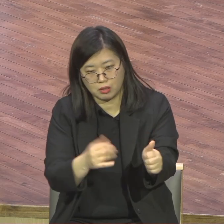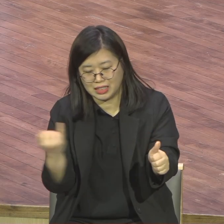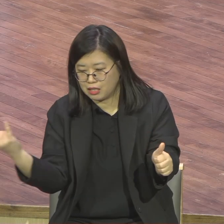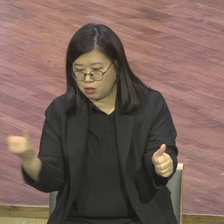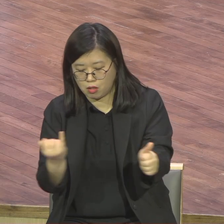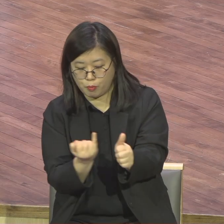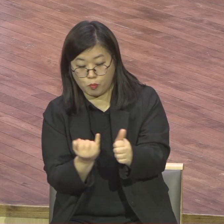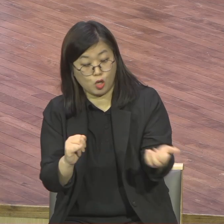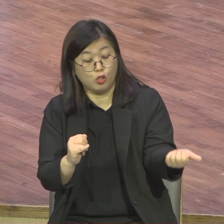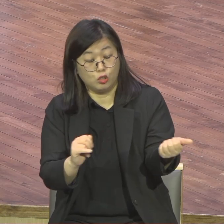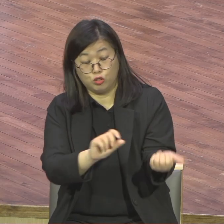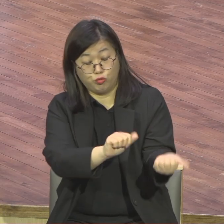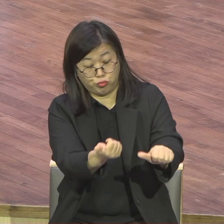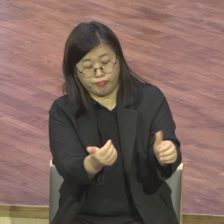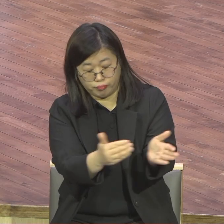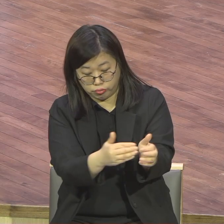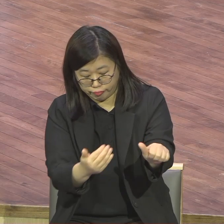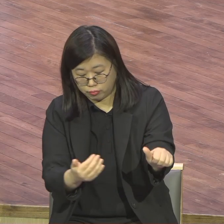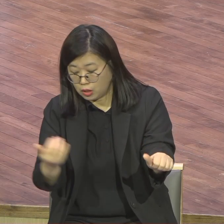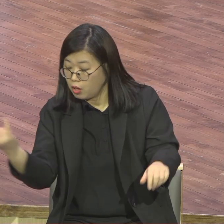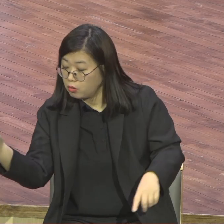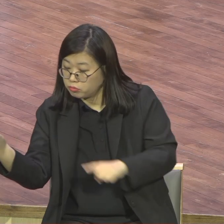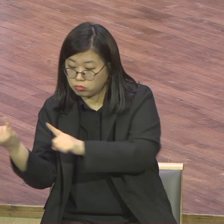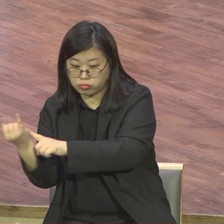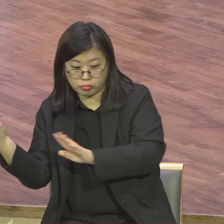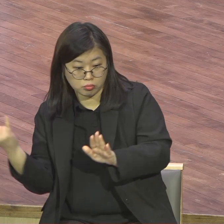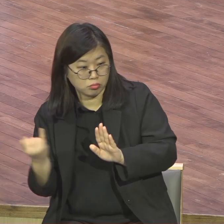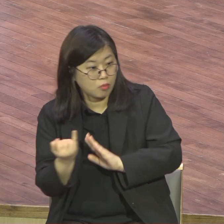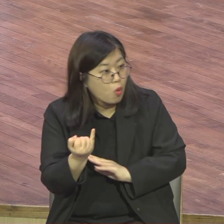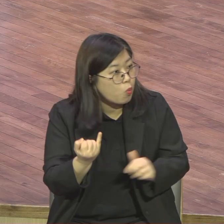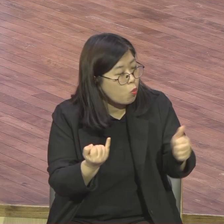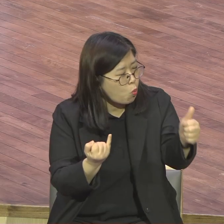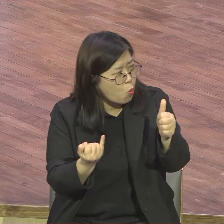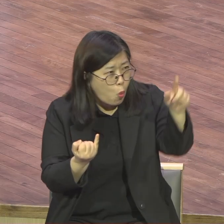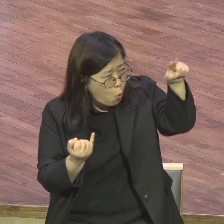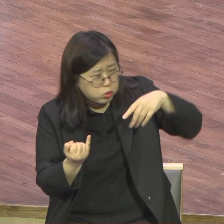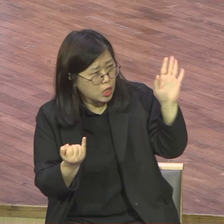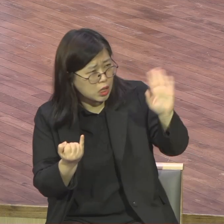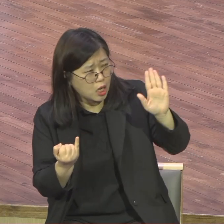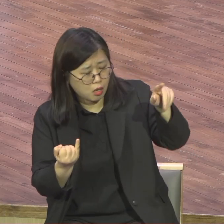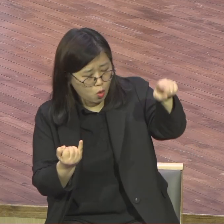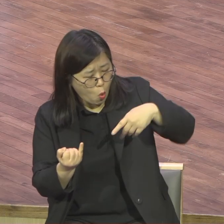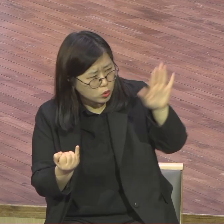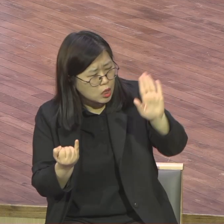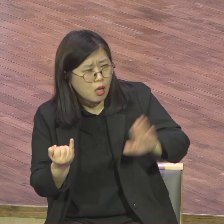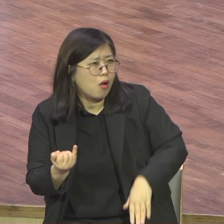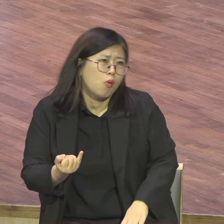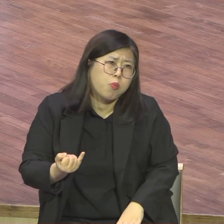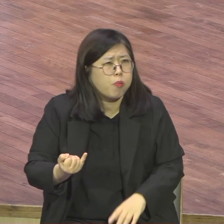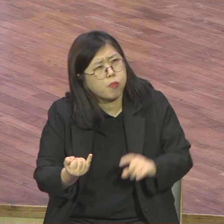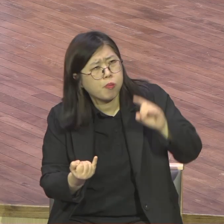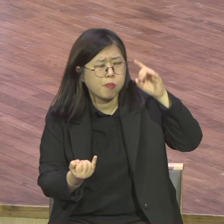둘이 다 짜고 왔냐 너 다 바친 거 맞냐 바쳤다. 너 또 거짓말하냐 그 자리 적사 교회 안에서 둘이 다